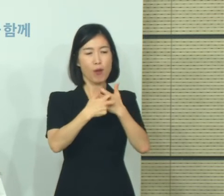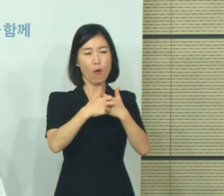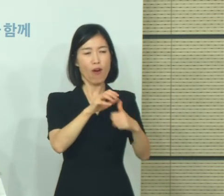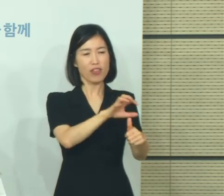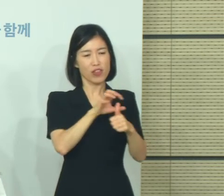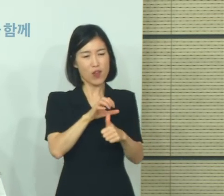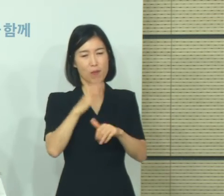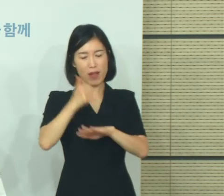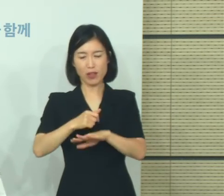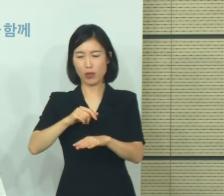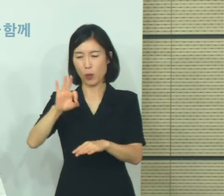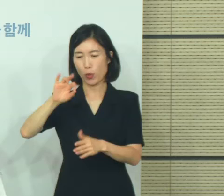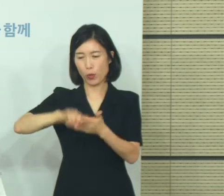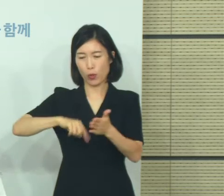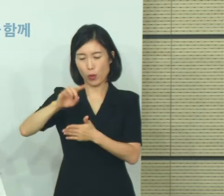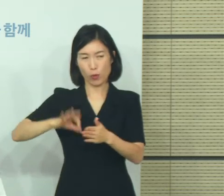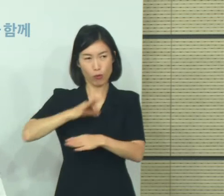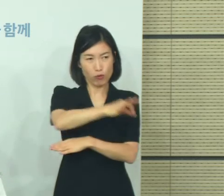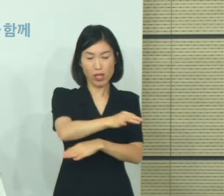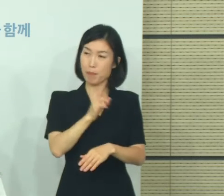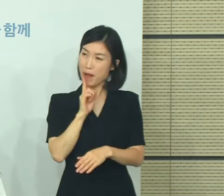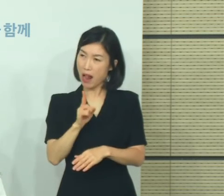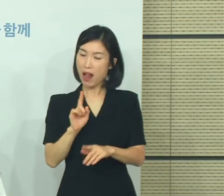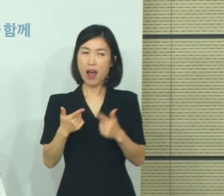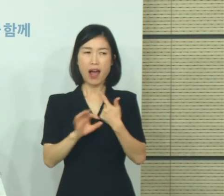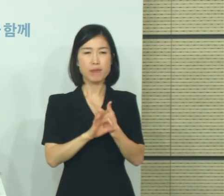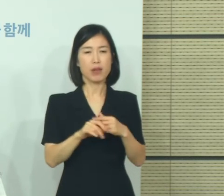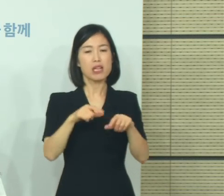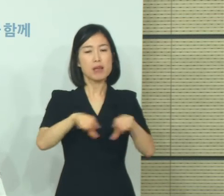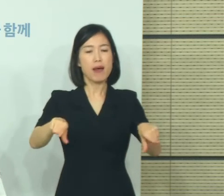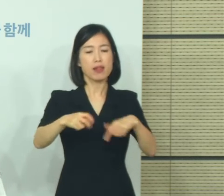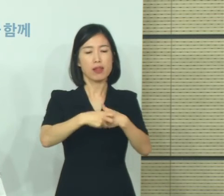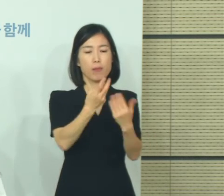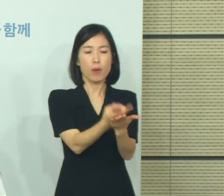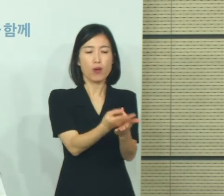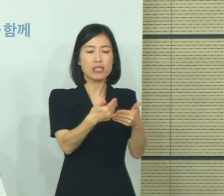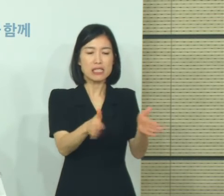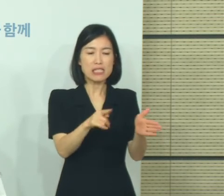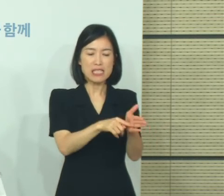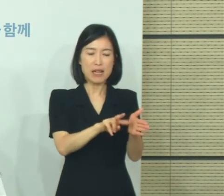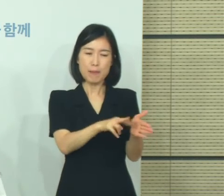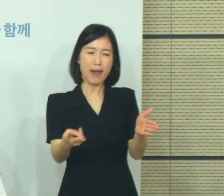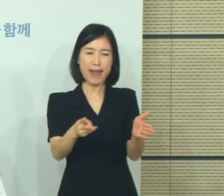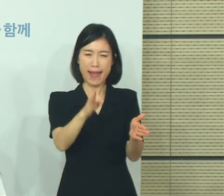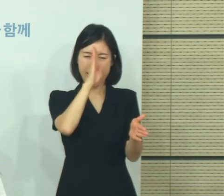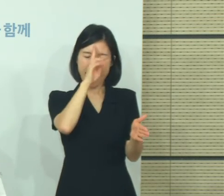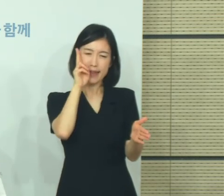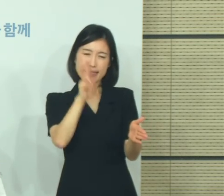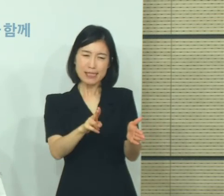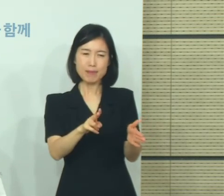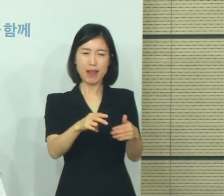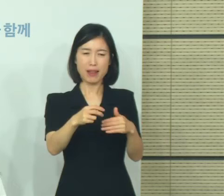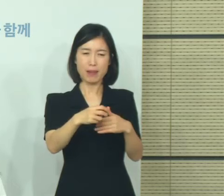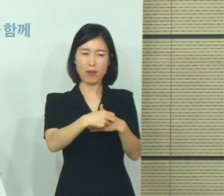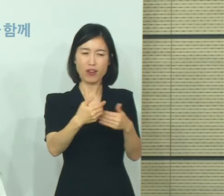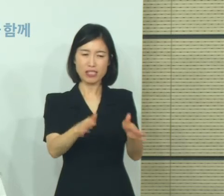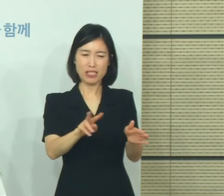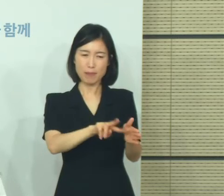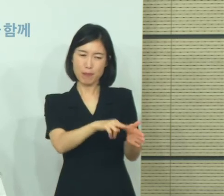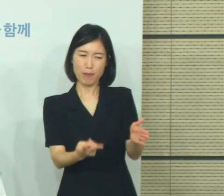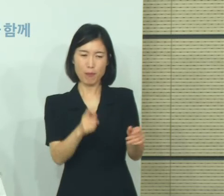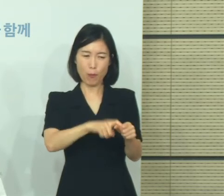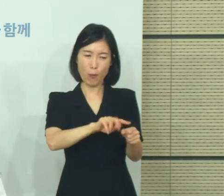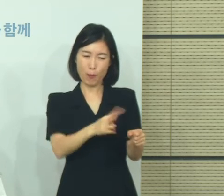감염병 전담병원의 병실을 중환자실로 전환한다는 것인지 구체적이고 상세한 설명 부탁드립니다.